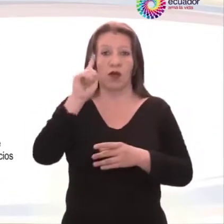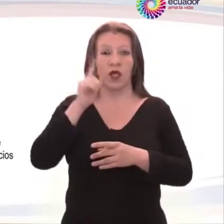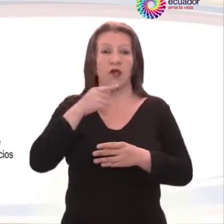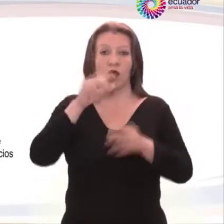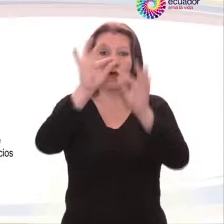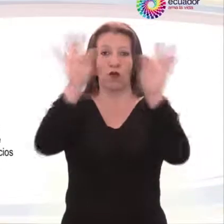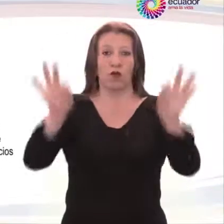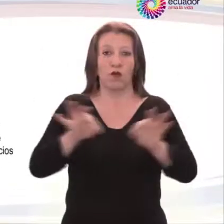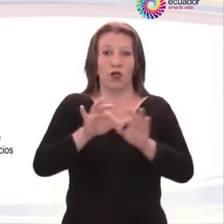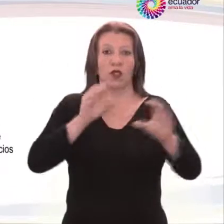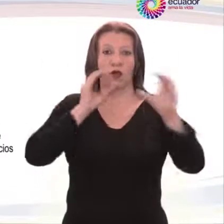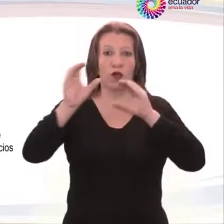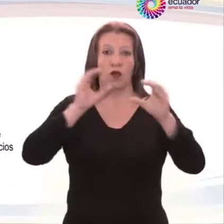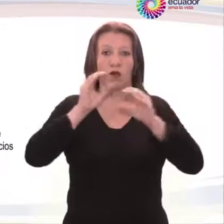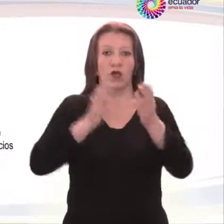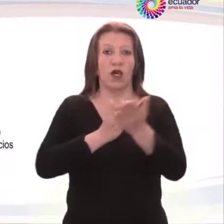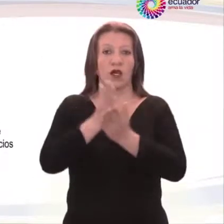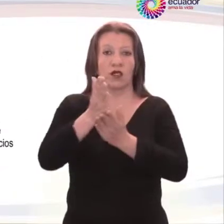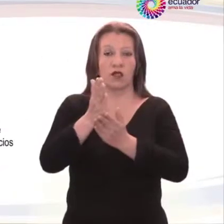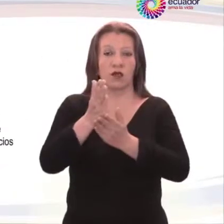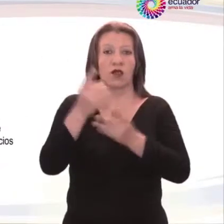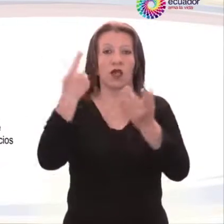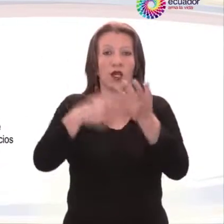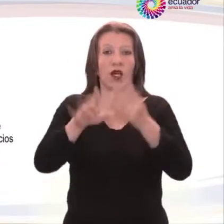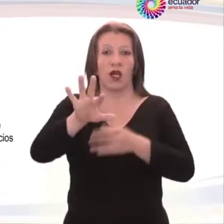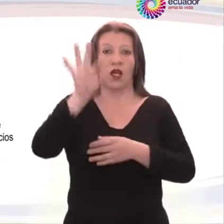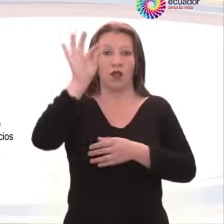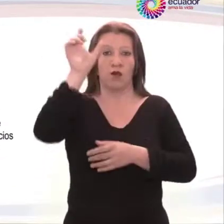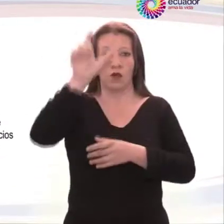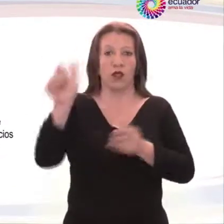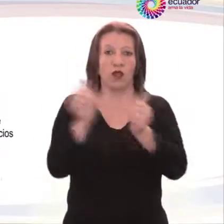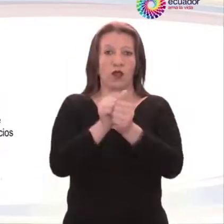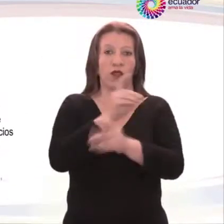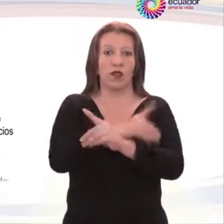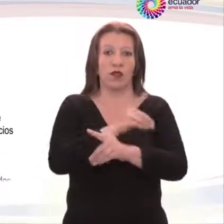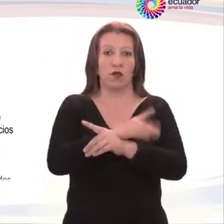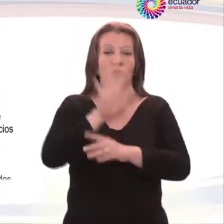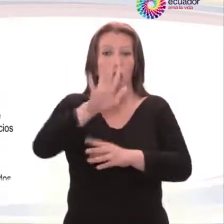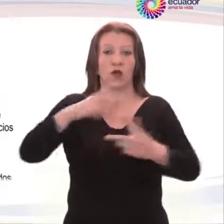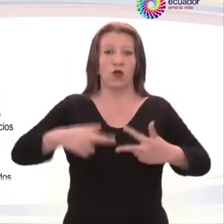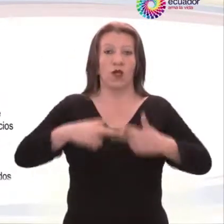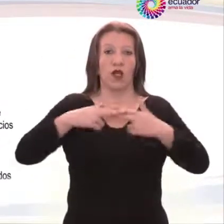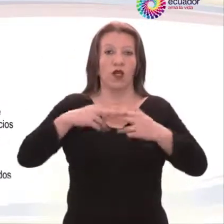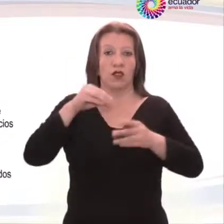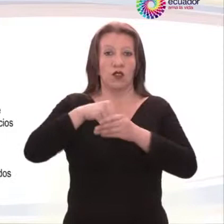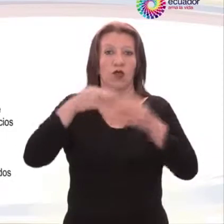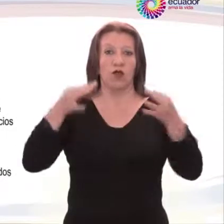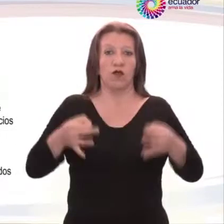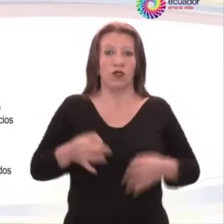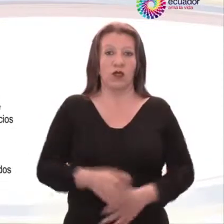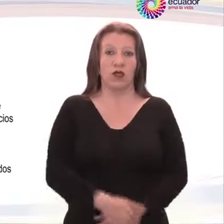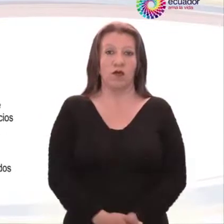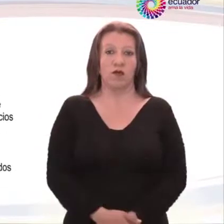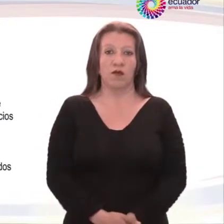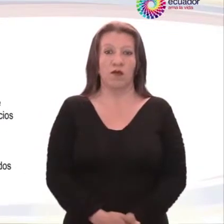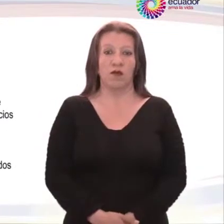comunicación accesibles que elijan las personas con discapacidad en sus relaciones oficiales. c.